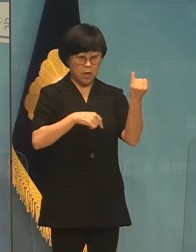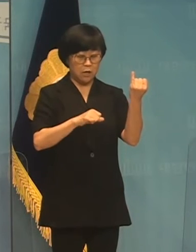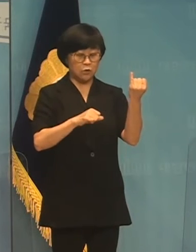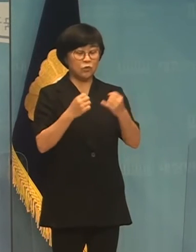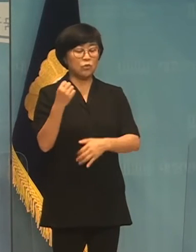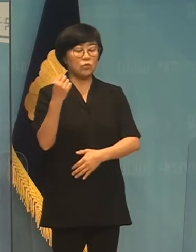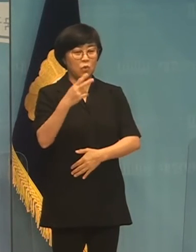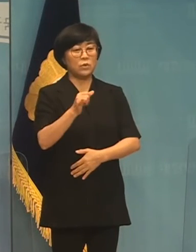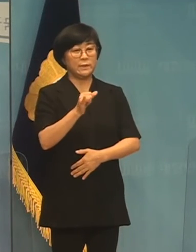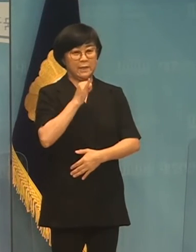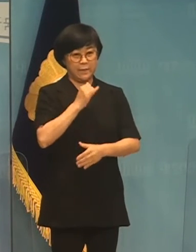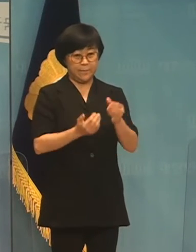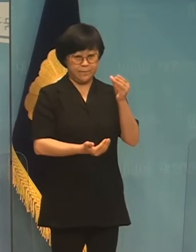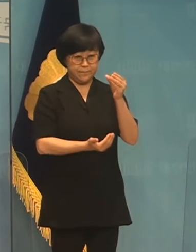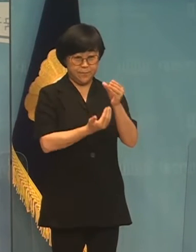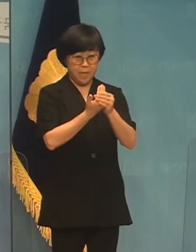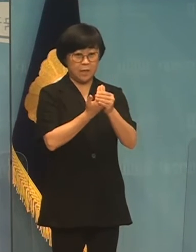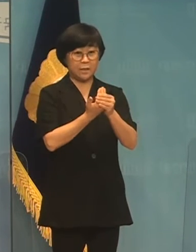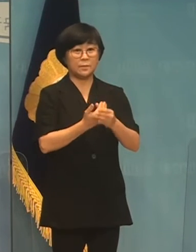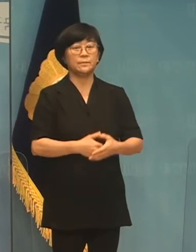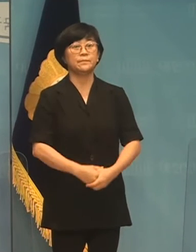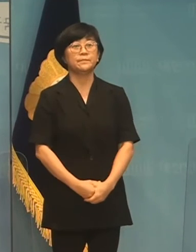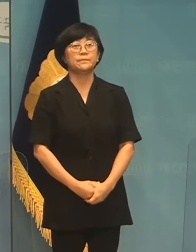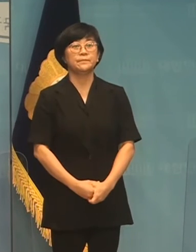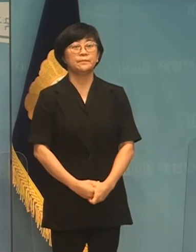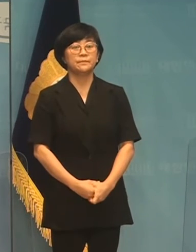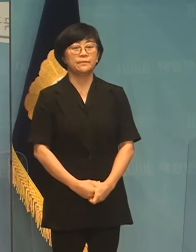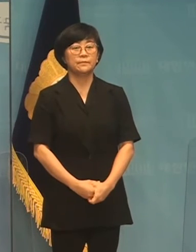광고를 포함하고